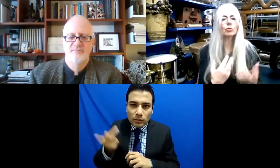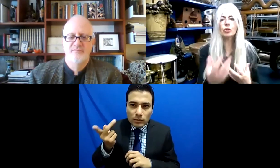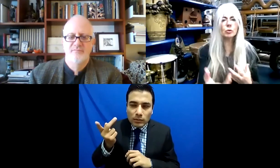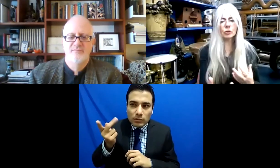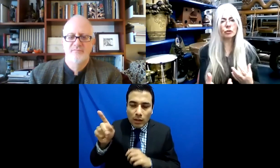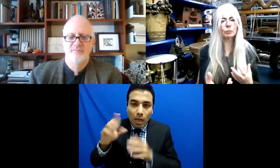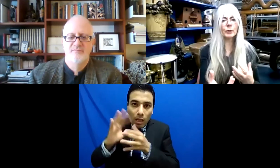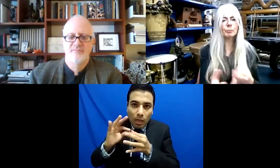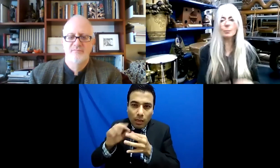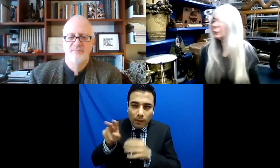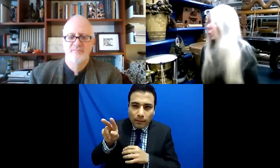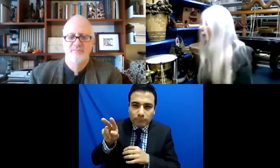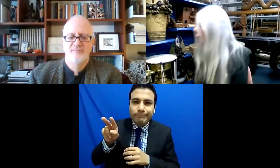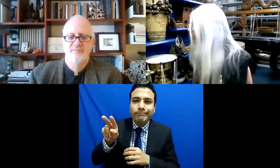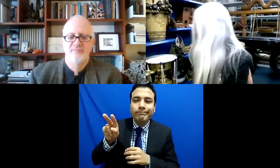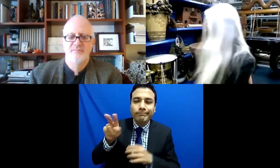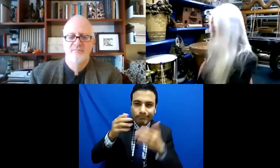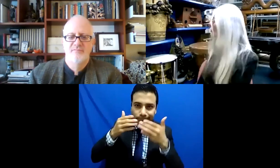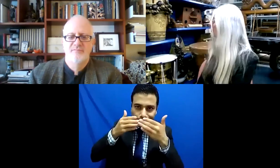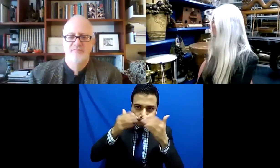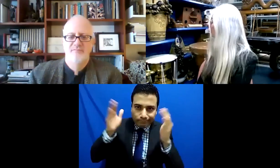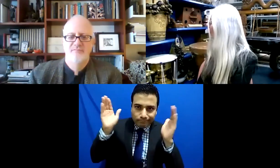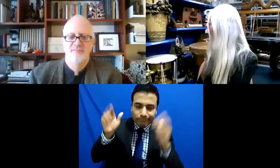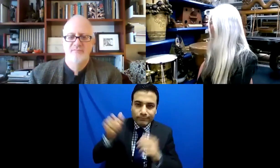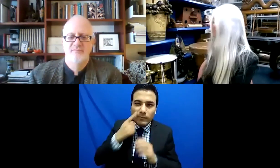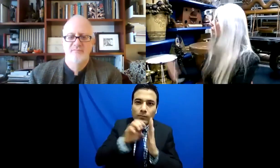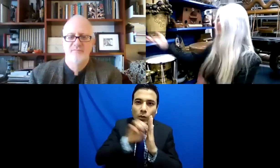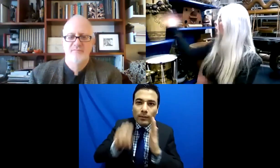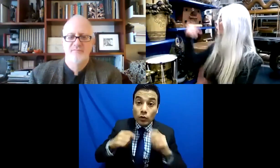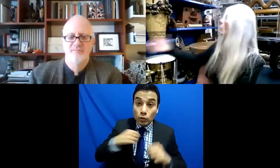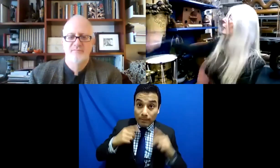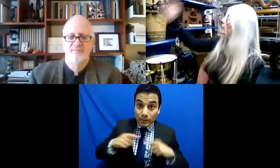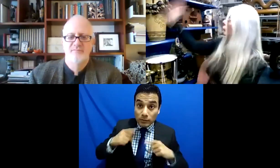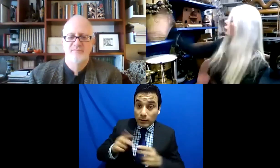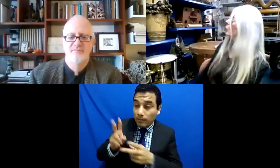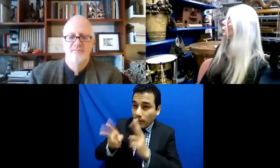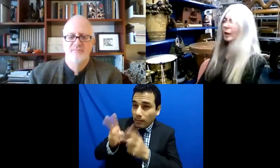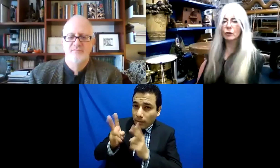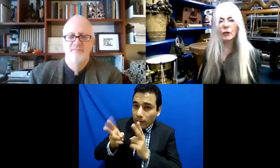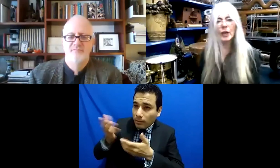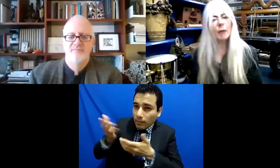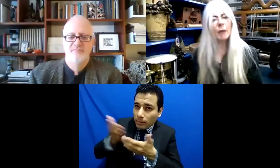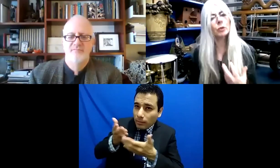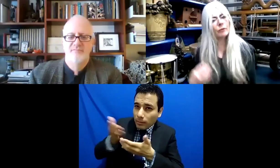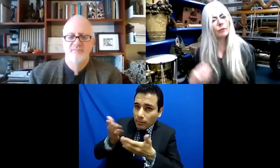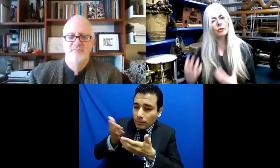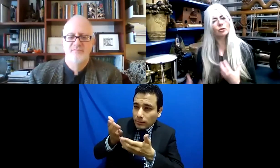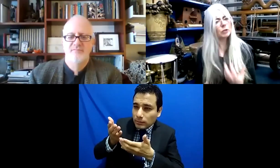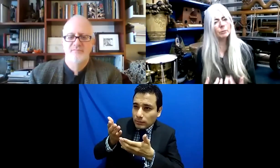¿Qué cambiaría si hablo contigo y al mismo tiempo